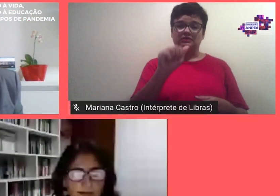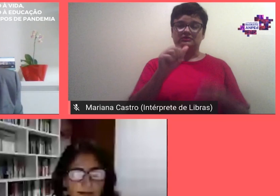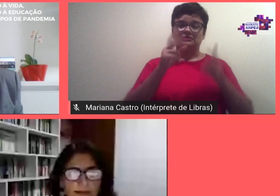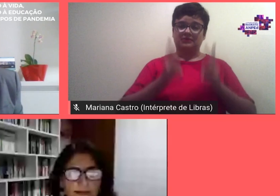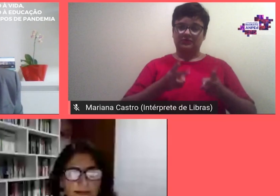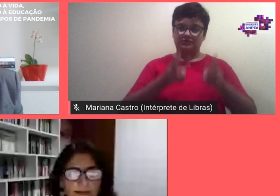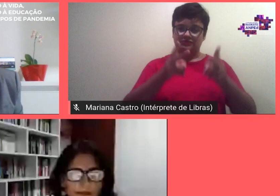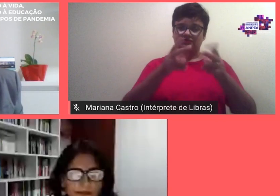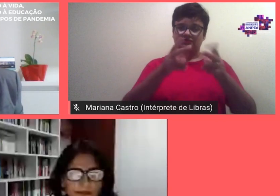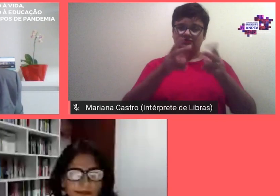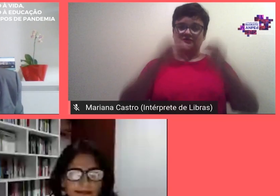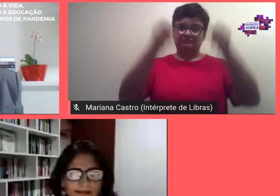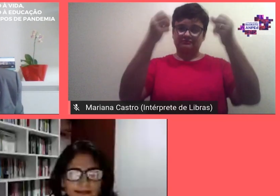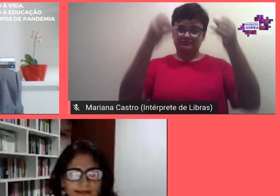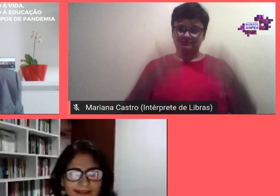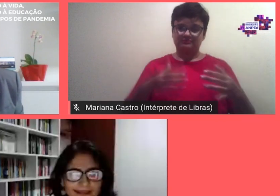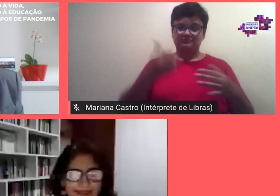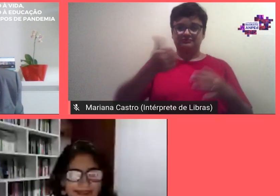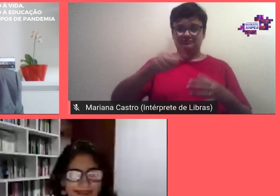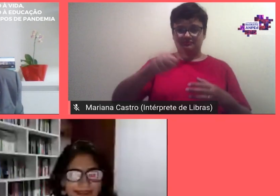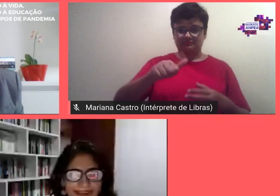com a avaliação